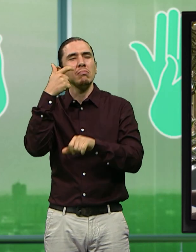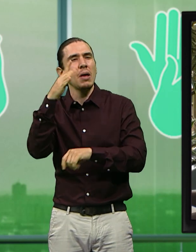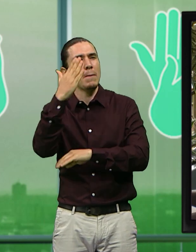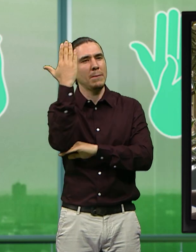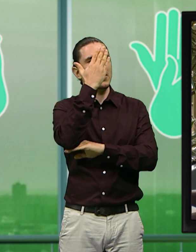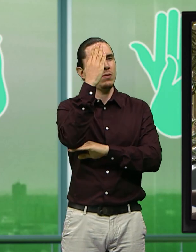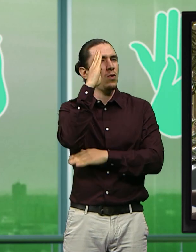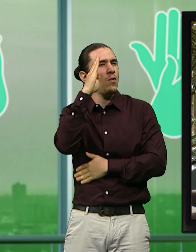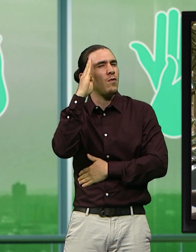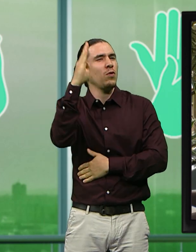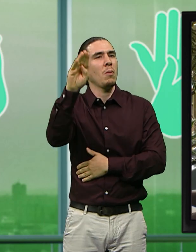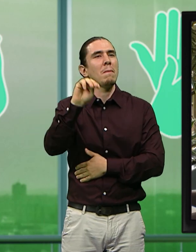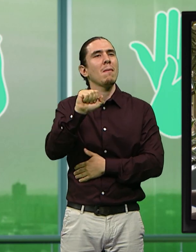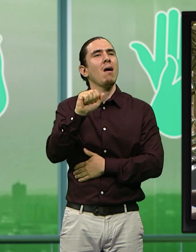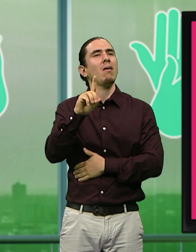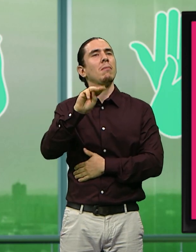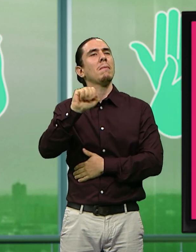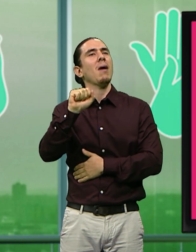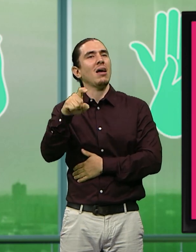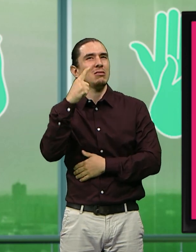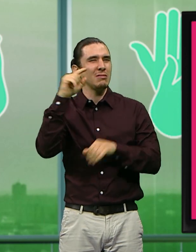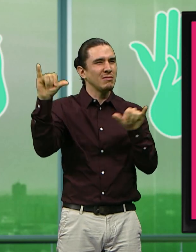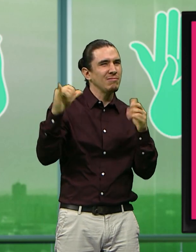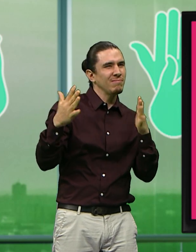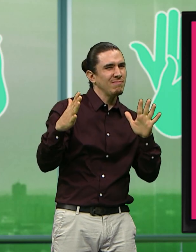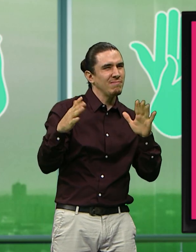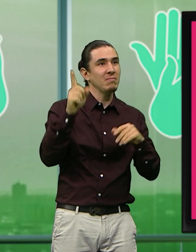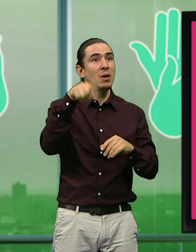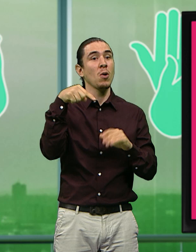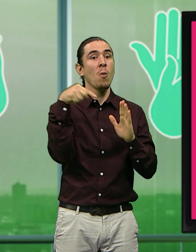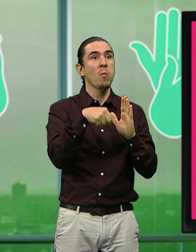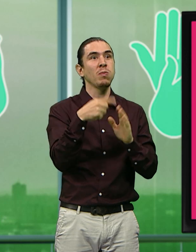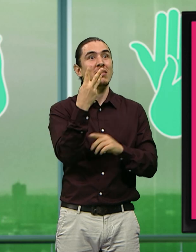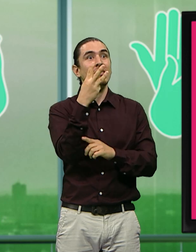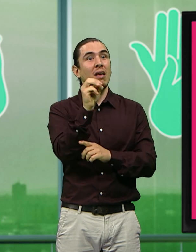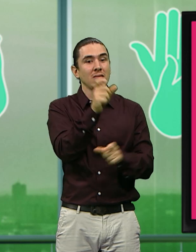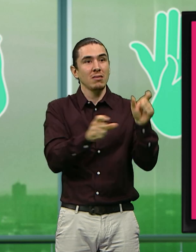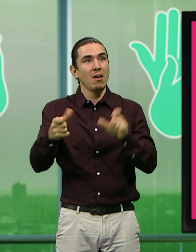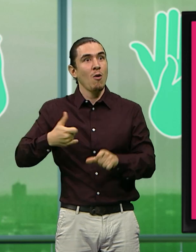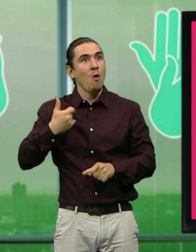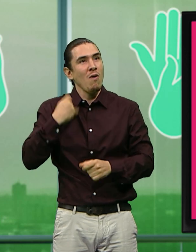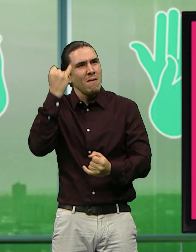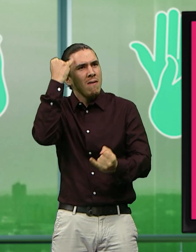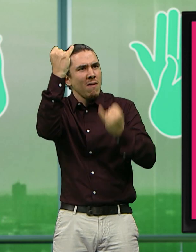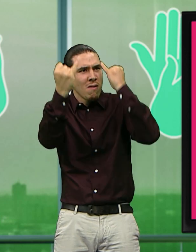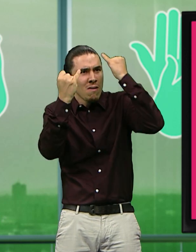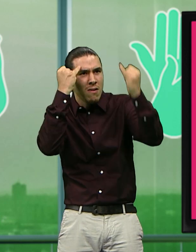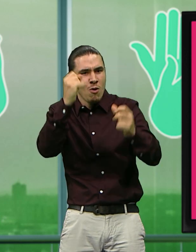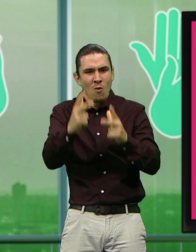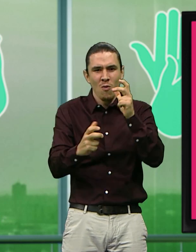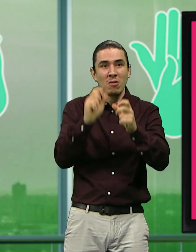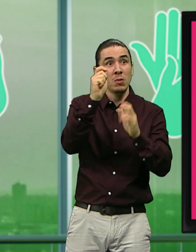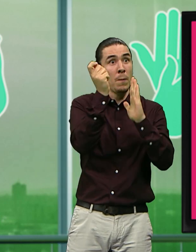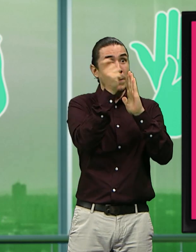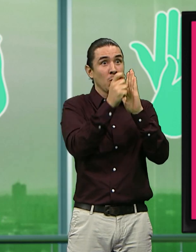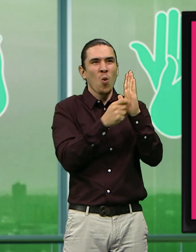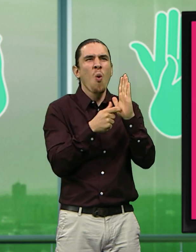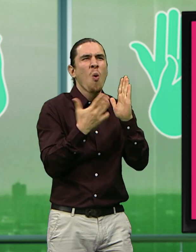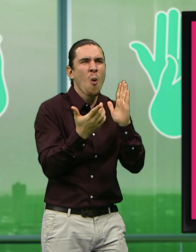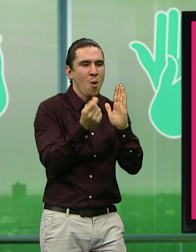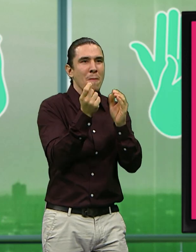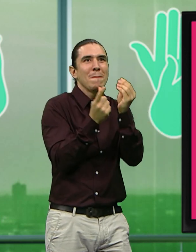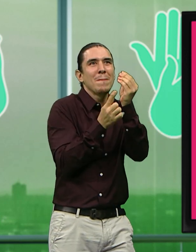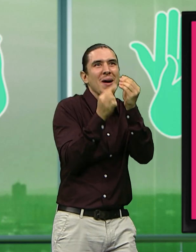futuristas, más parecidas como a Mad Max. En el videojuego recreado por 30 creativos paisas, entre más empanadas sean